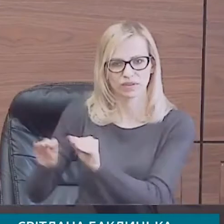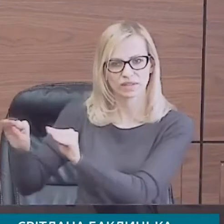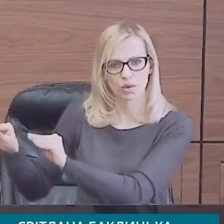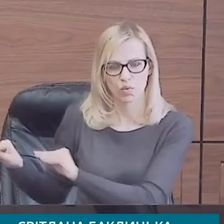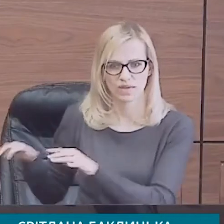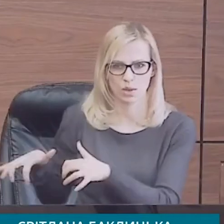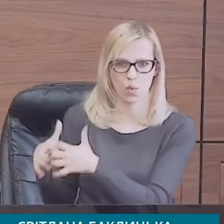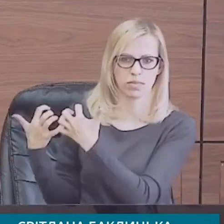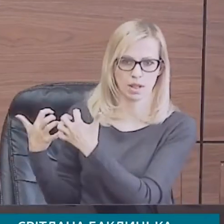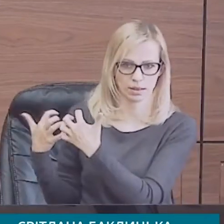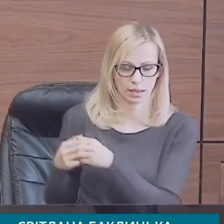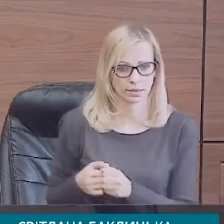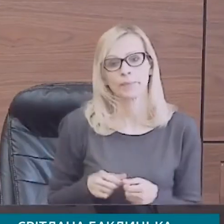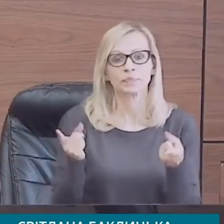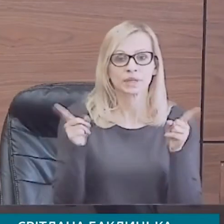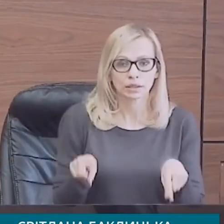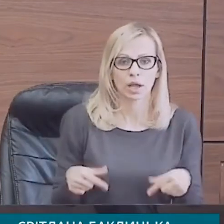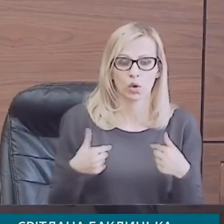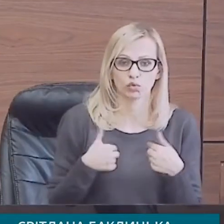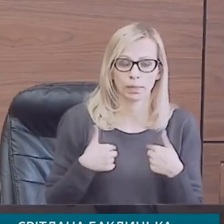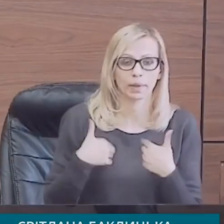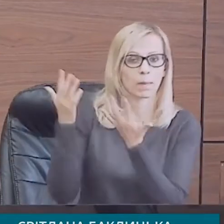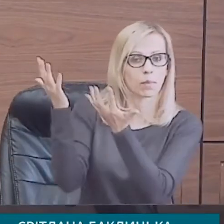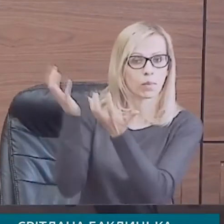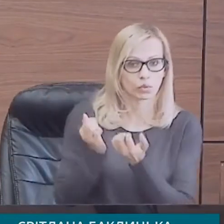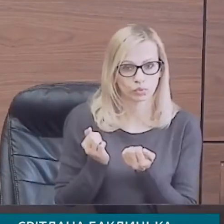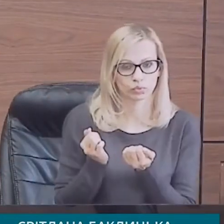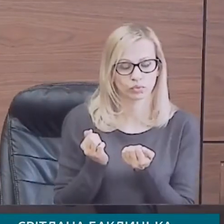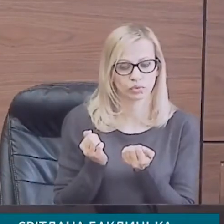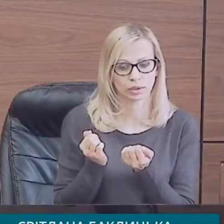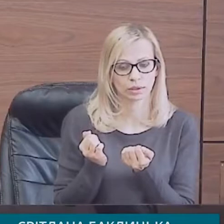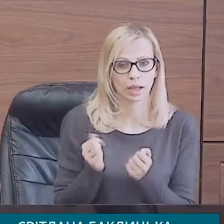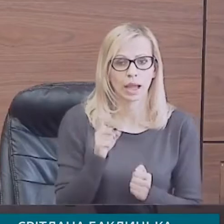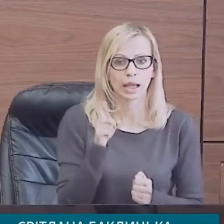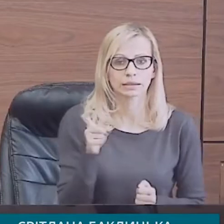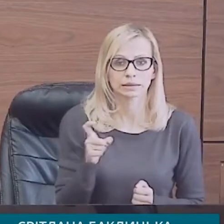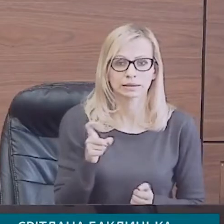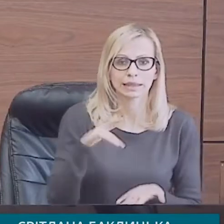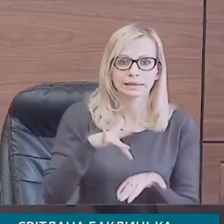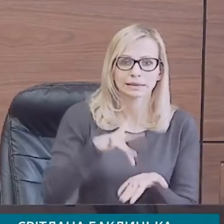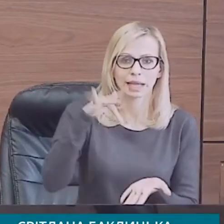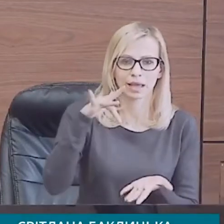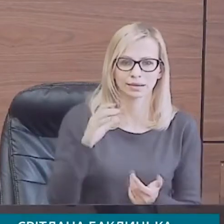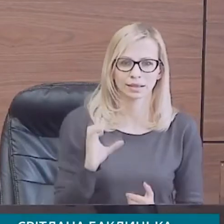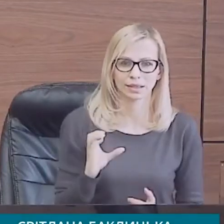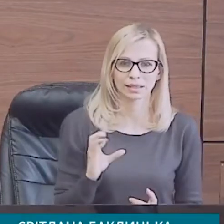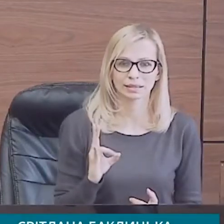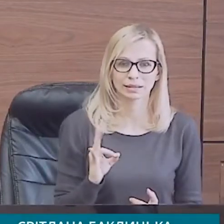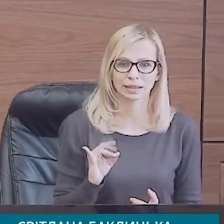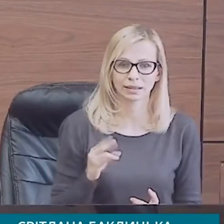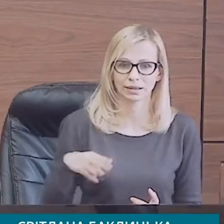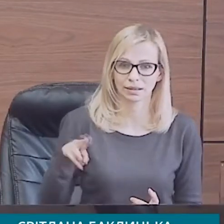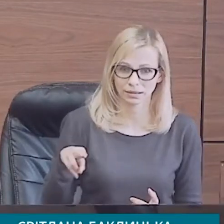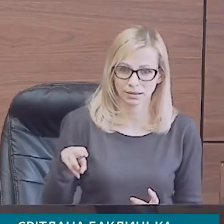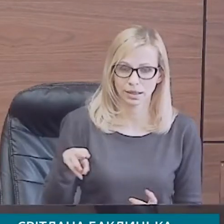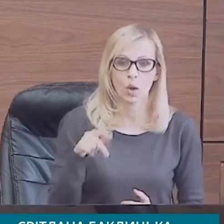Ми отримали з Центру СНІДУ, з Української